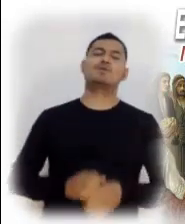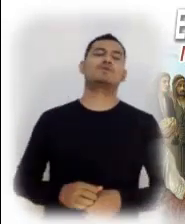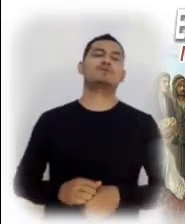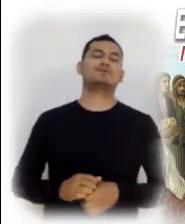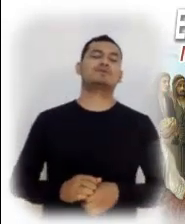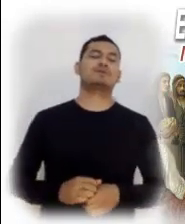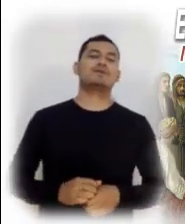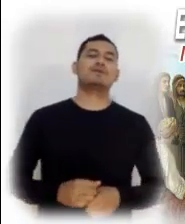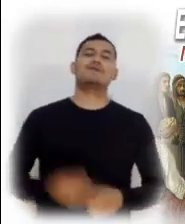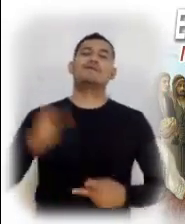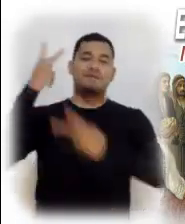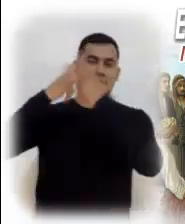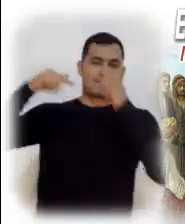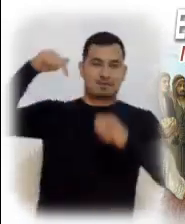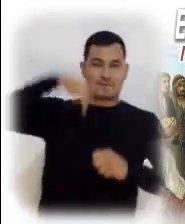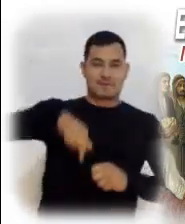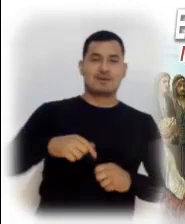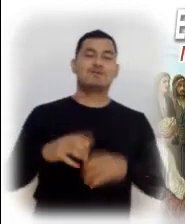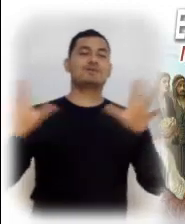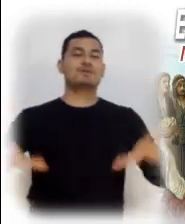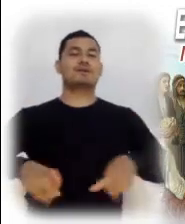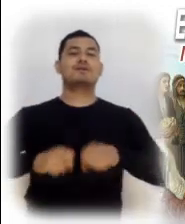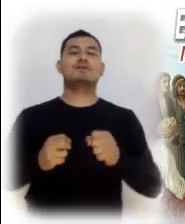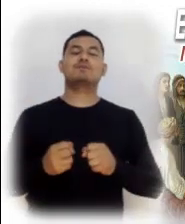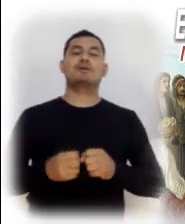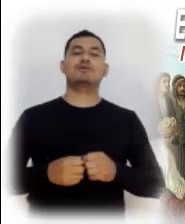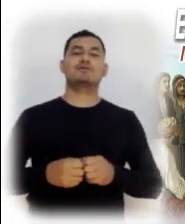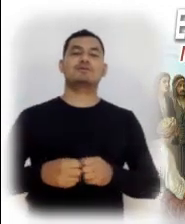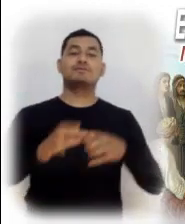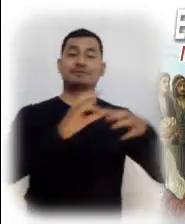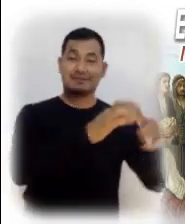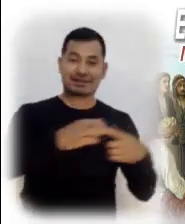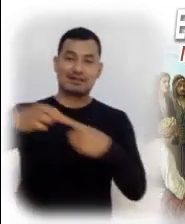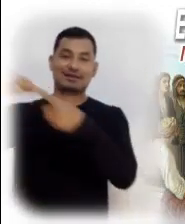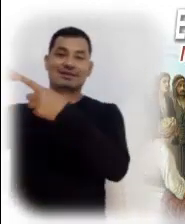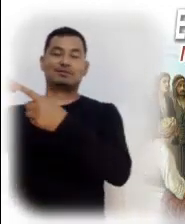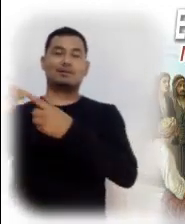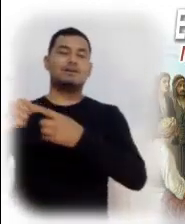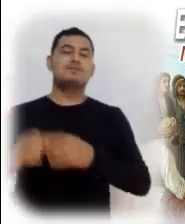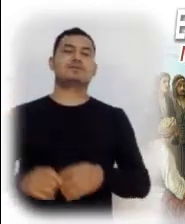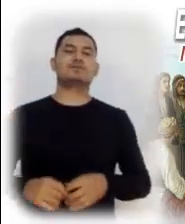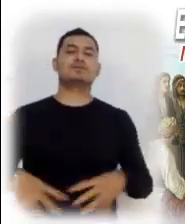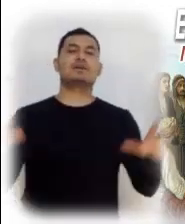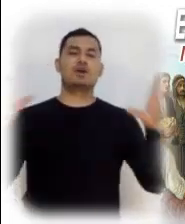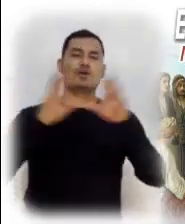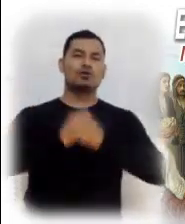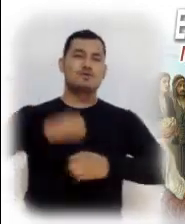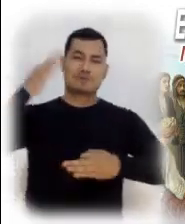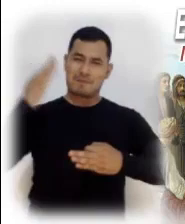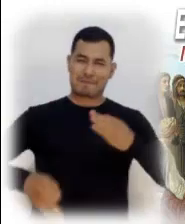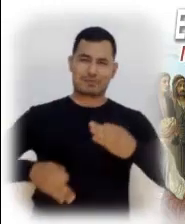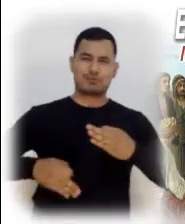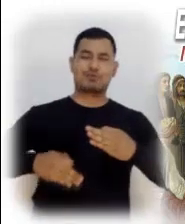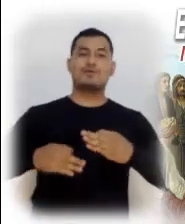oscuridad son todos los aspectos del pecado y de la muerte. En cambio, nos presenta a Jesús como la